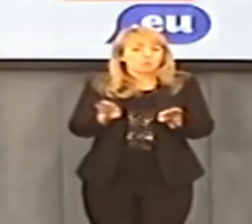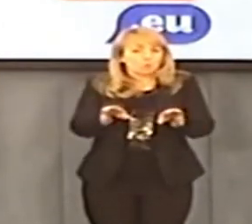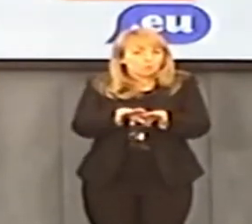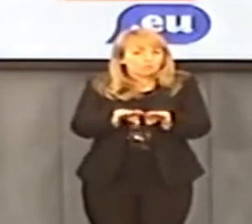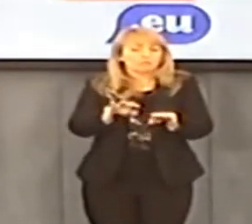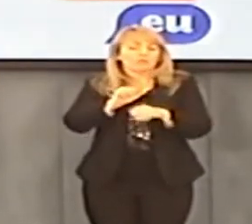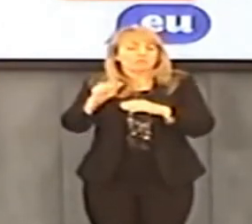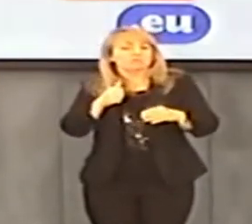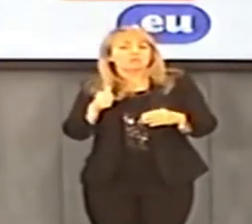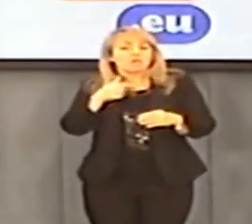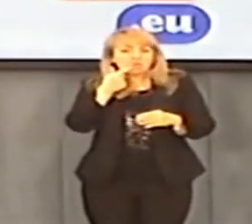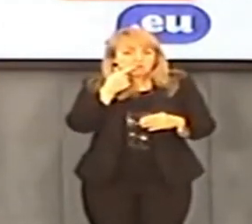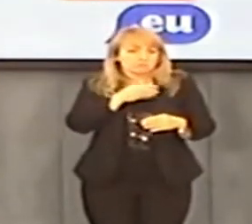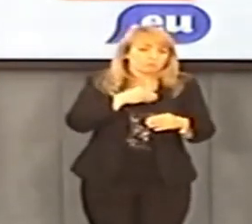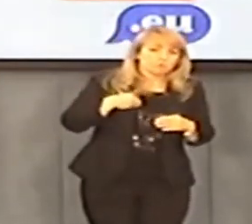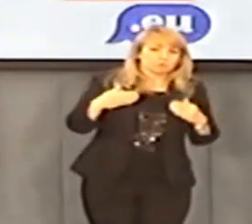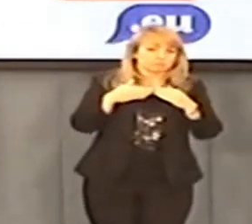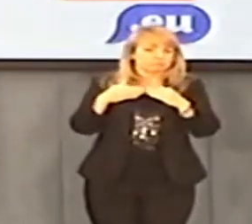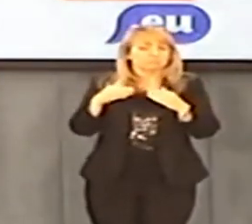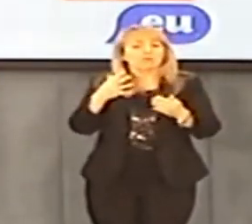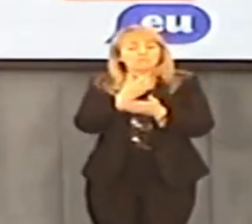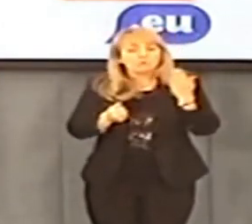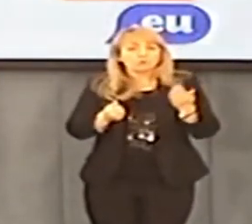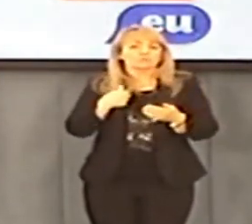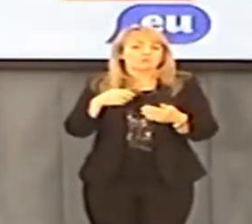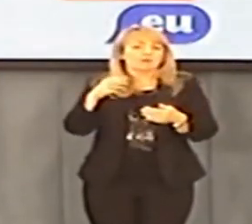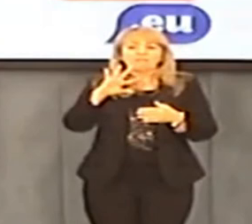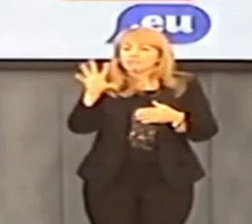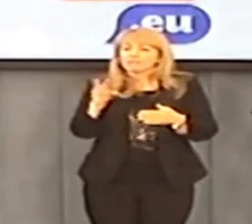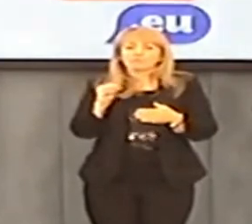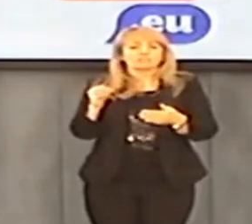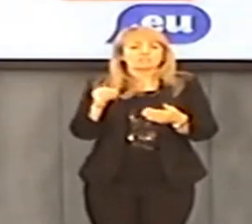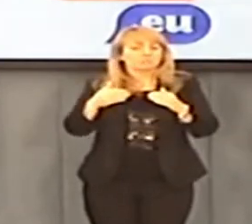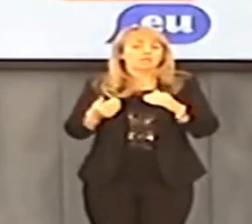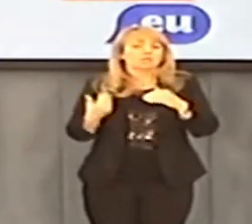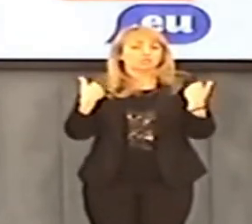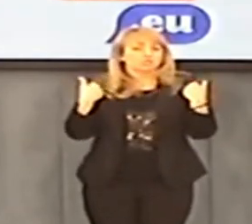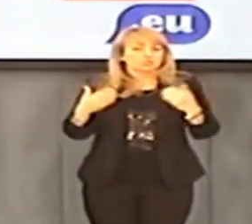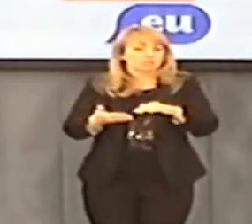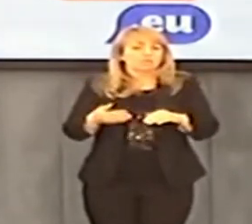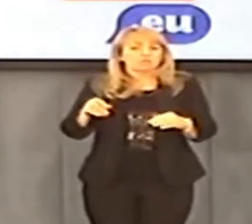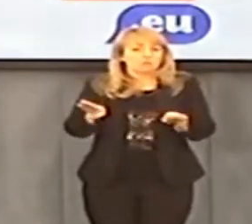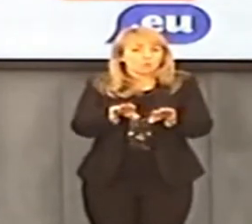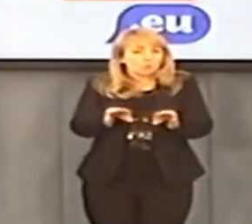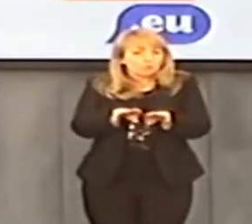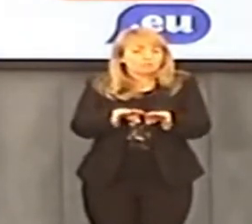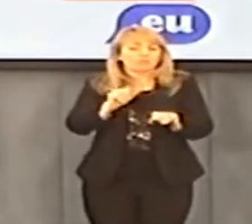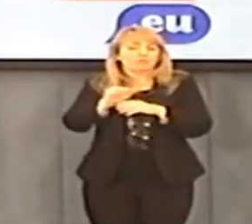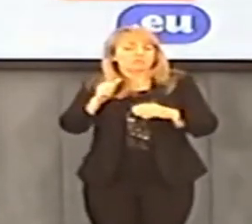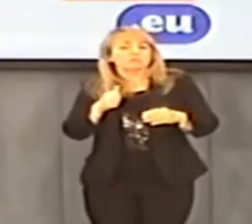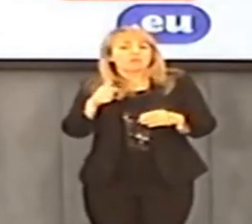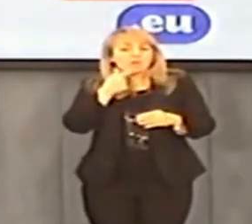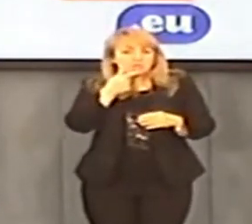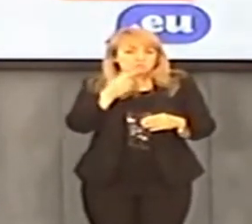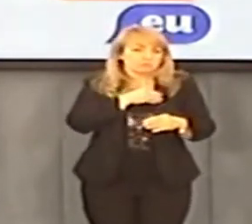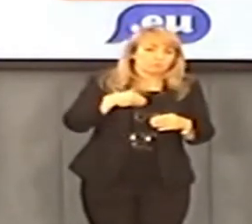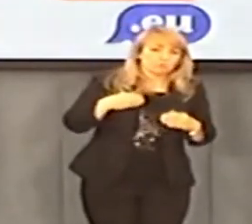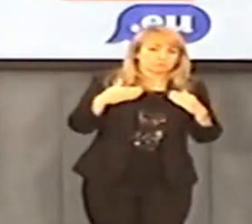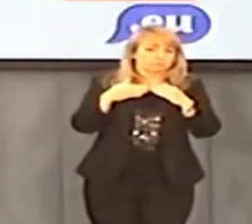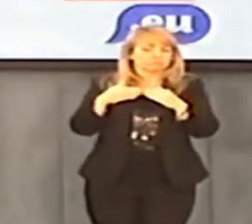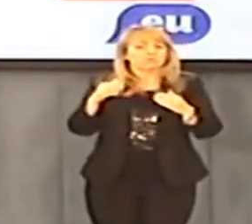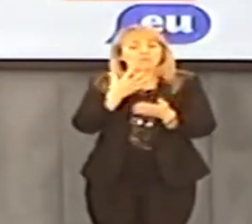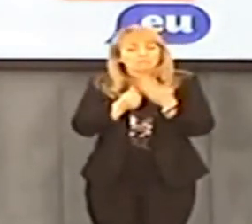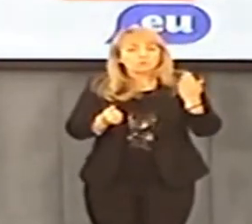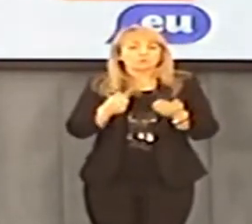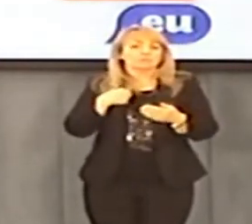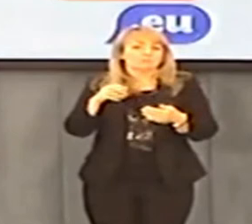Żeby to było poczucie, że żyje w tym samym standardzie, że ma prawa do tych samych świadczeń, albo lepszych, że ma możliwość korzystania z języka polskiego w